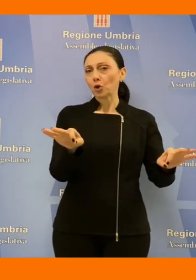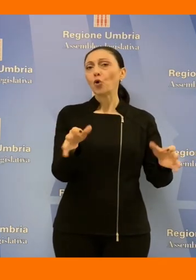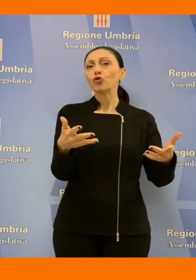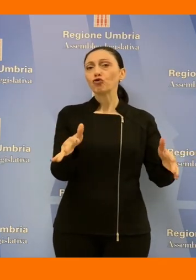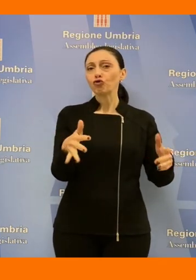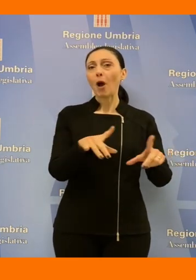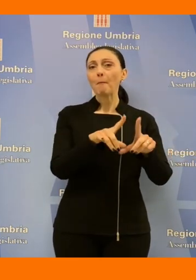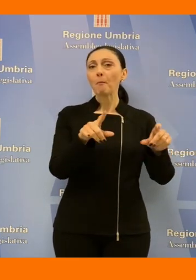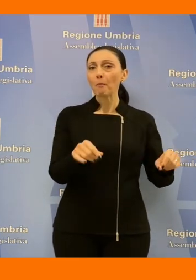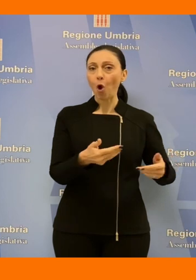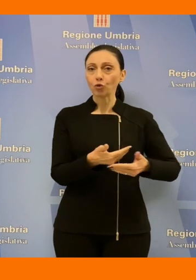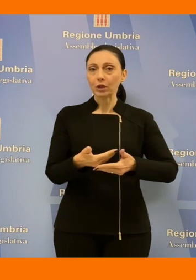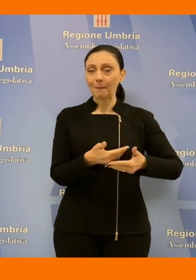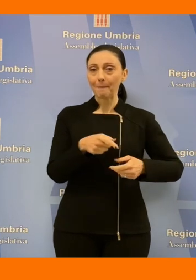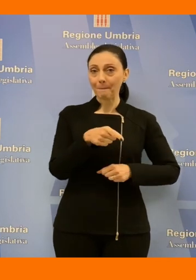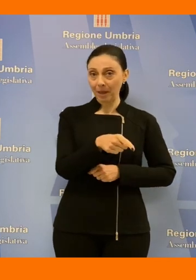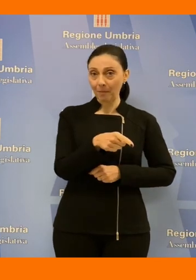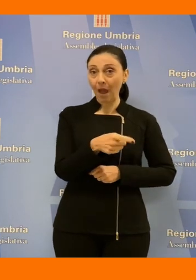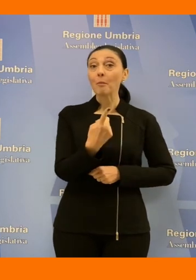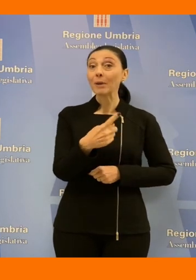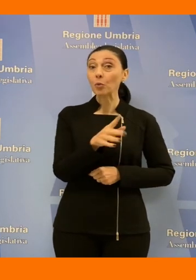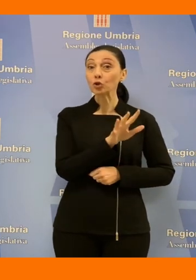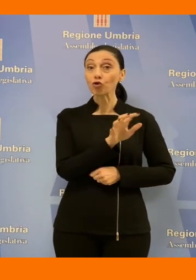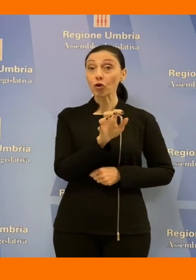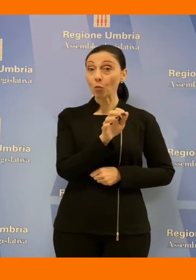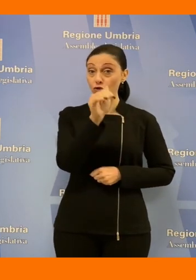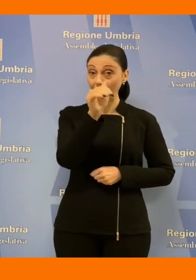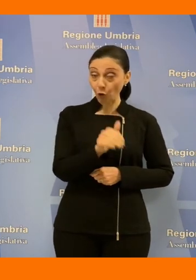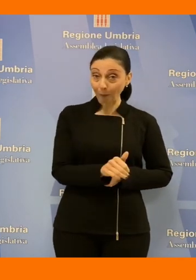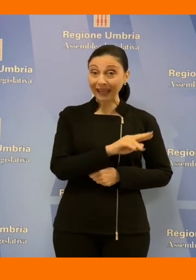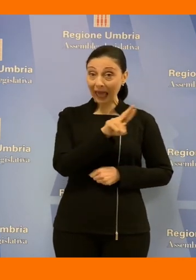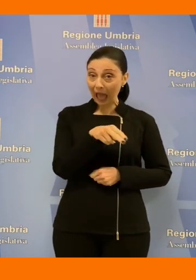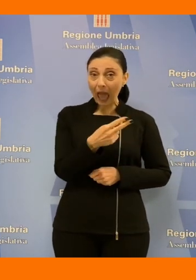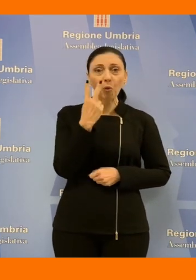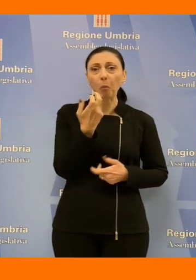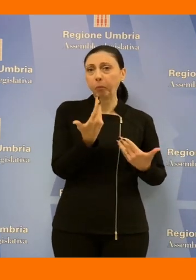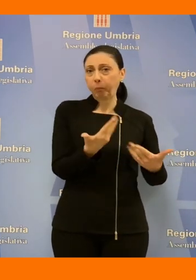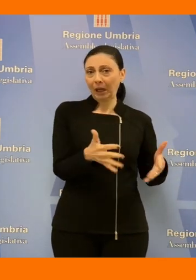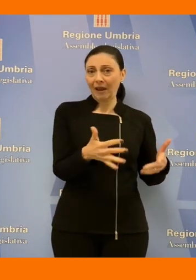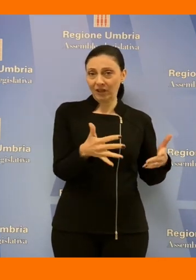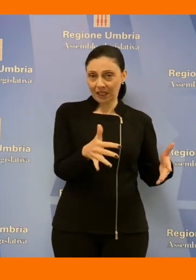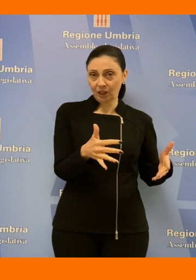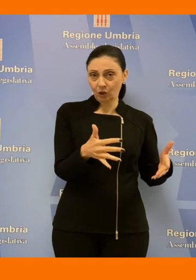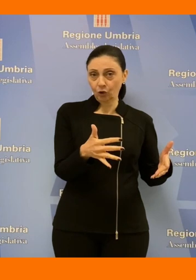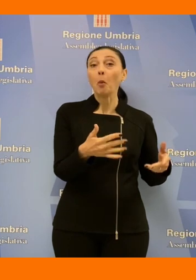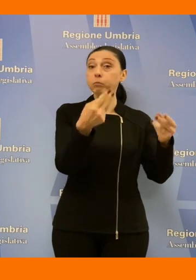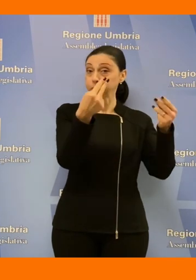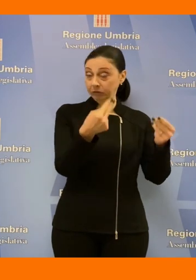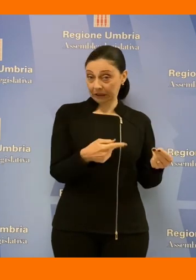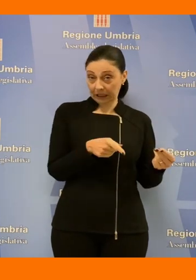bebè rafforzando la dotazione finanziaria che è di 500.000 euro già previsti in bilancio così da poter